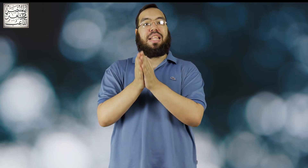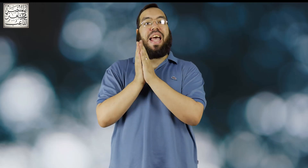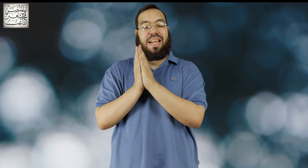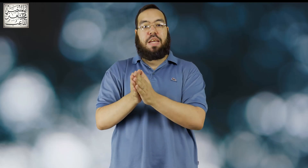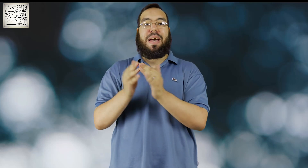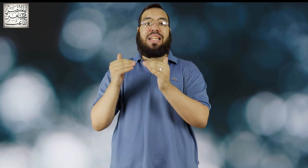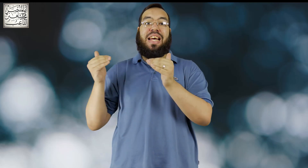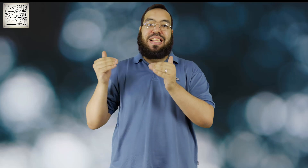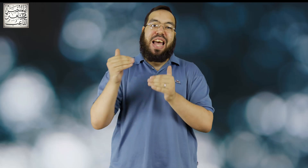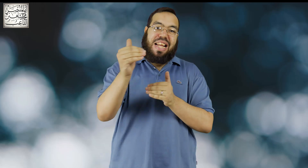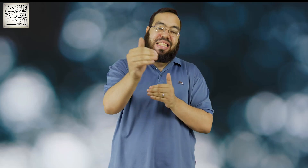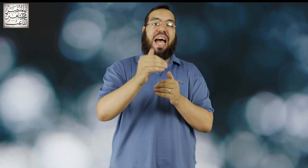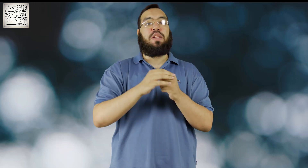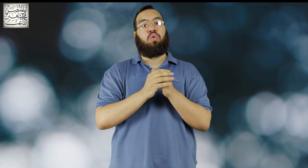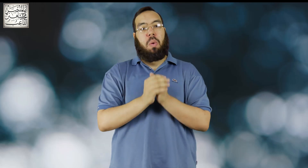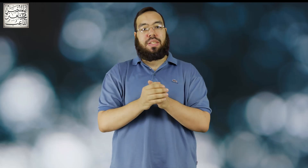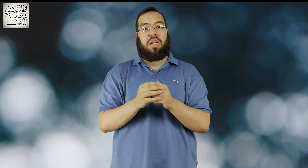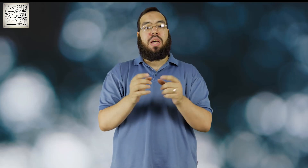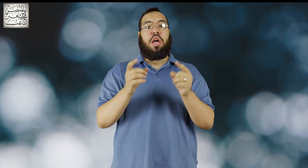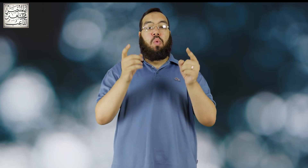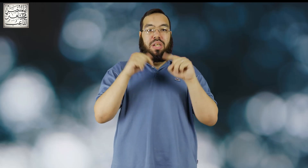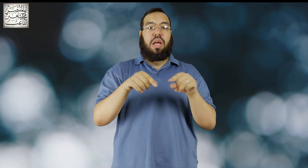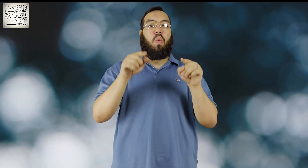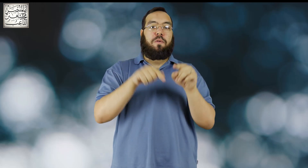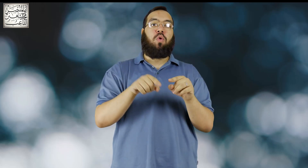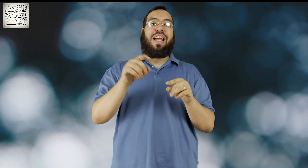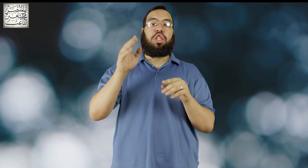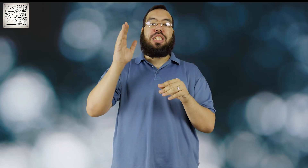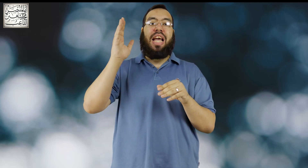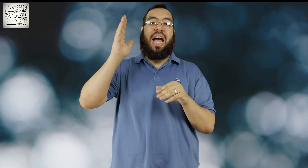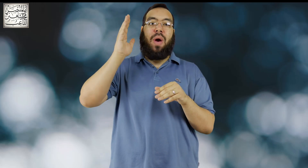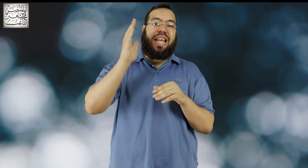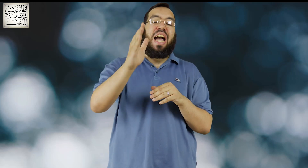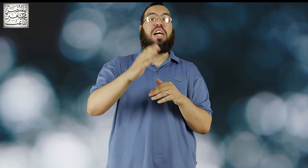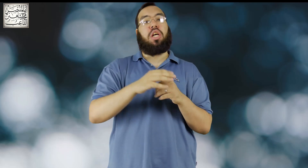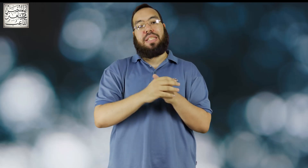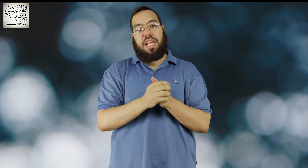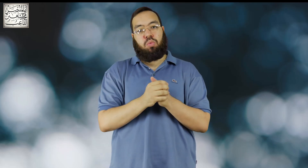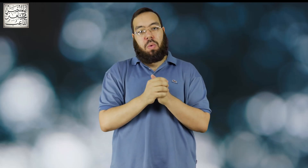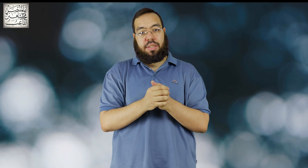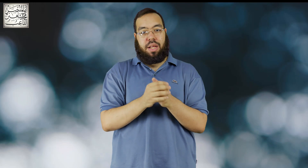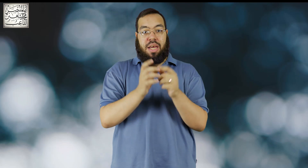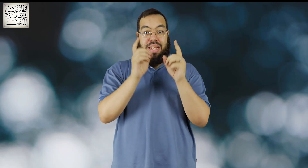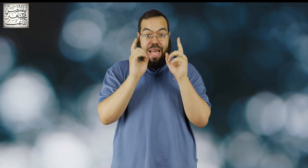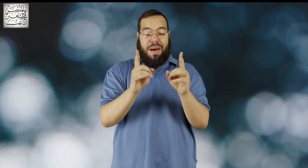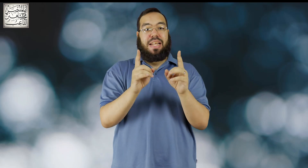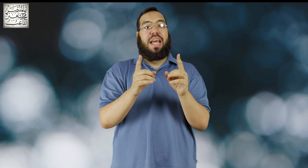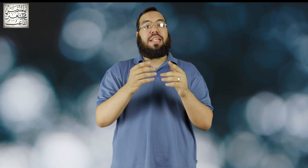تقريبا 3 ساعات متواصلة واصور فول اتش دي حوالي 10 ساعات متواصلة ده معناه